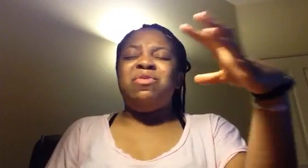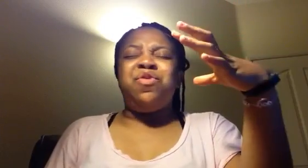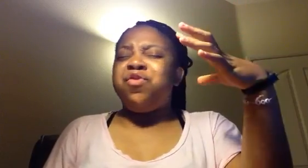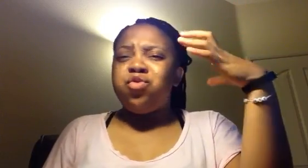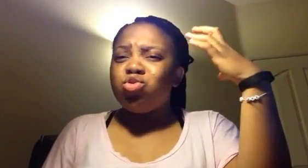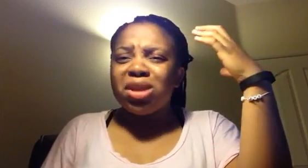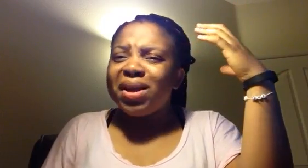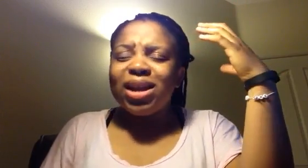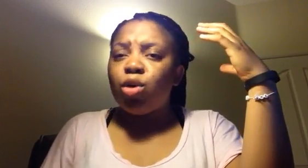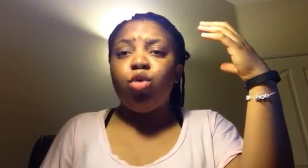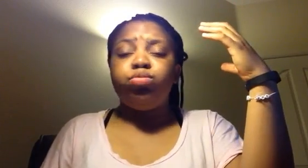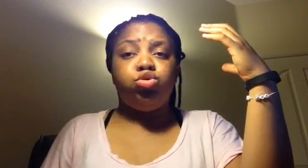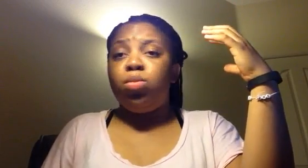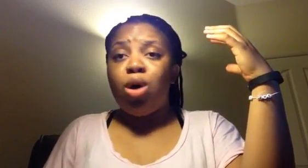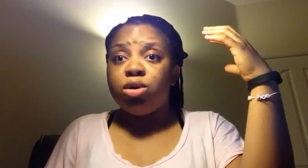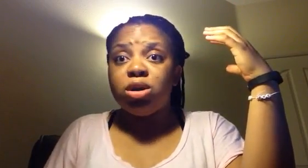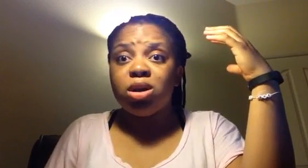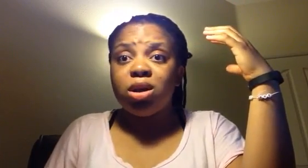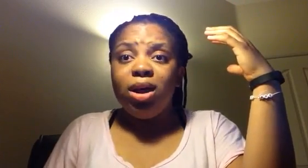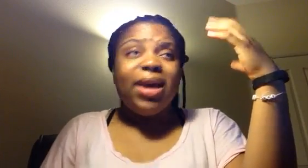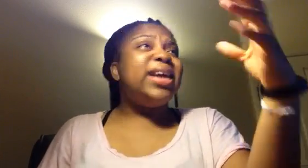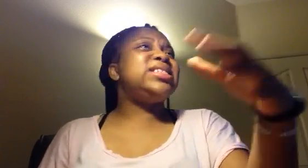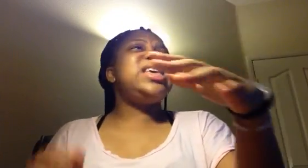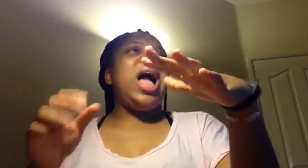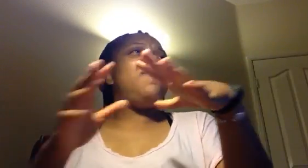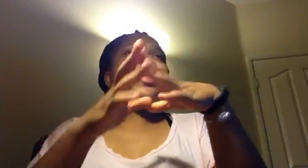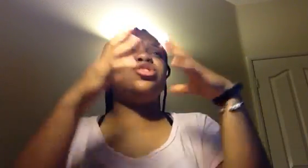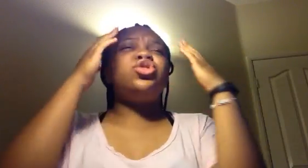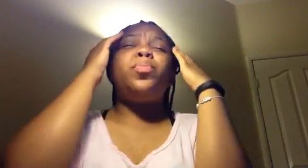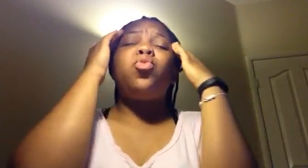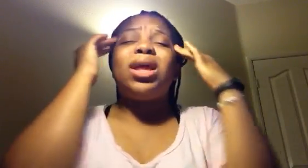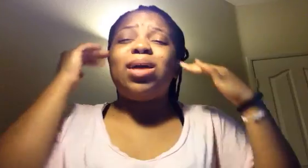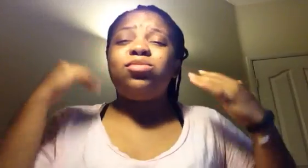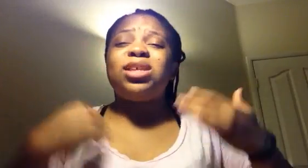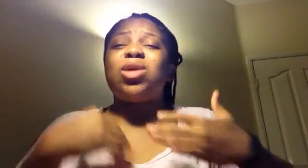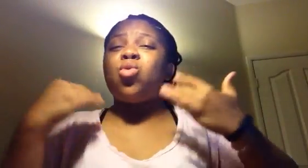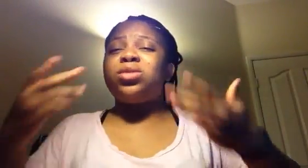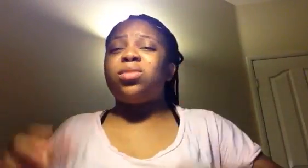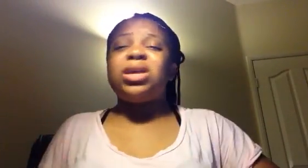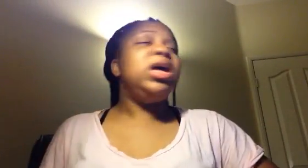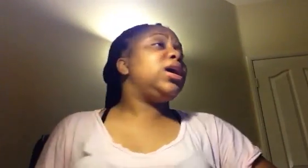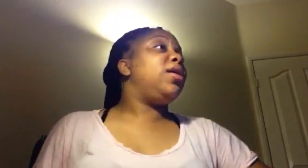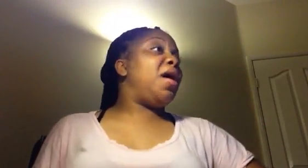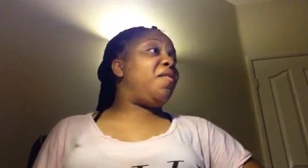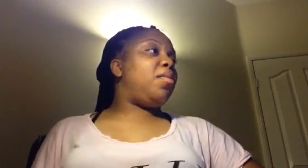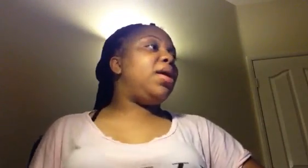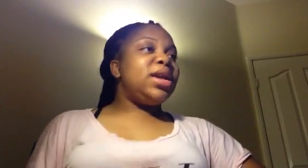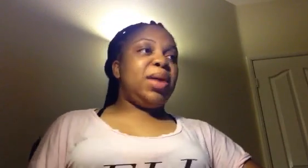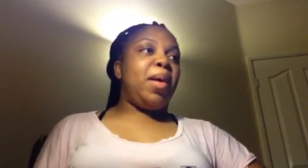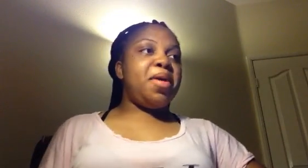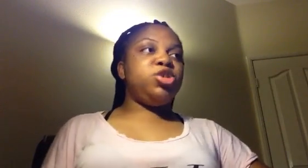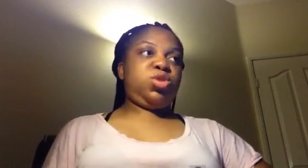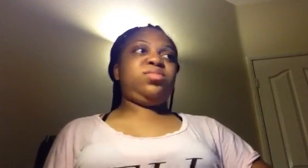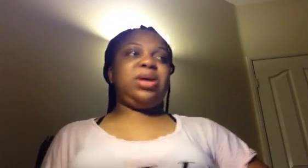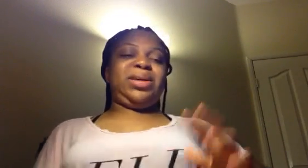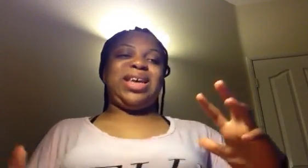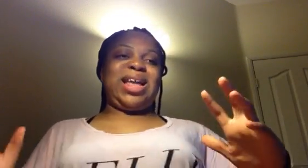à foutre avec la coupe du monde. Qu'est-ce qu'il y a avec les gens? Pourquoi les Camerouns étaient comme ça, comme ça? Eh, vraiment, il n'a pas bien joué comme ça parce que